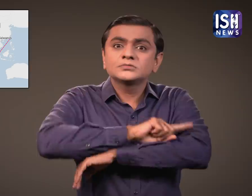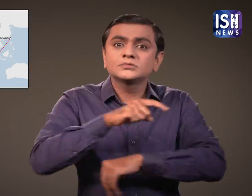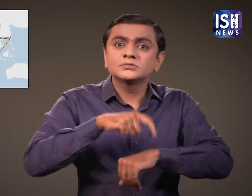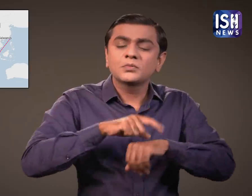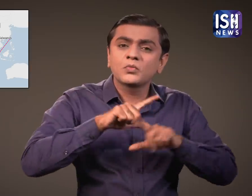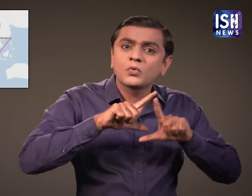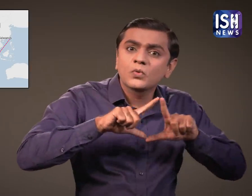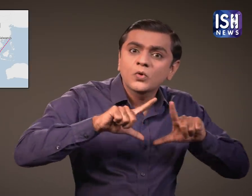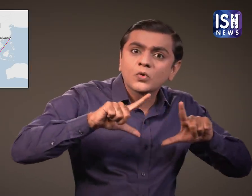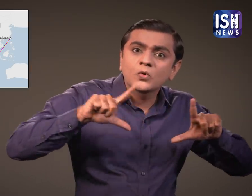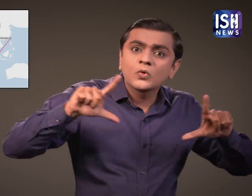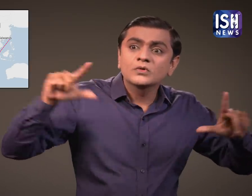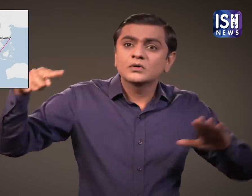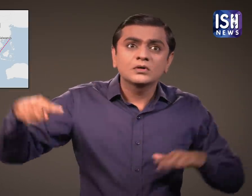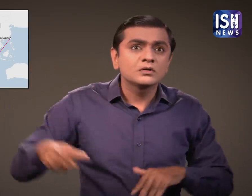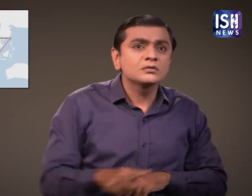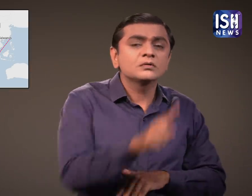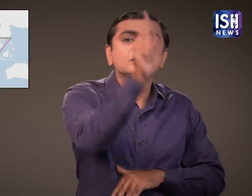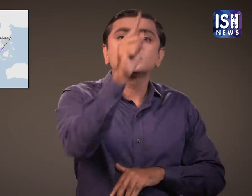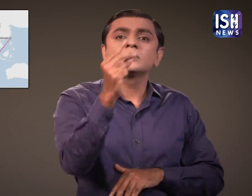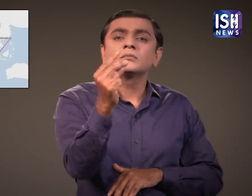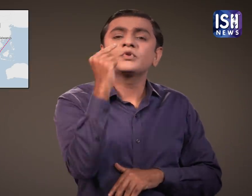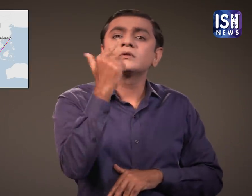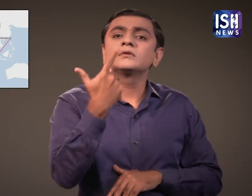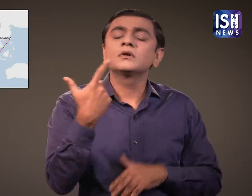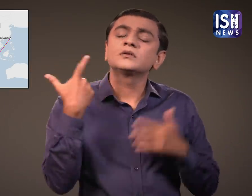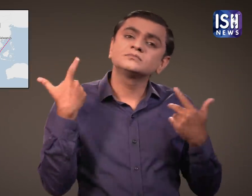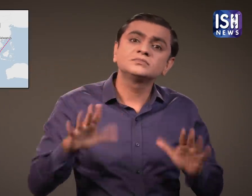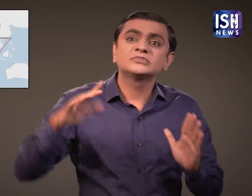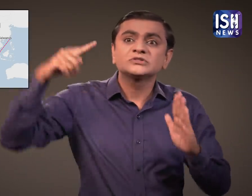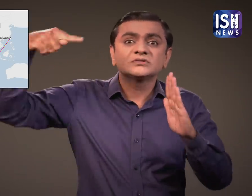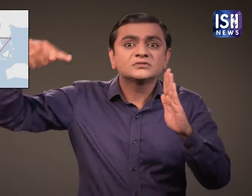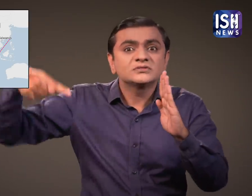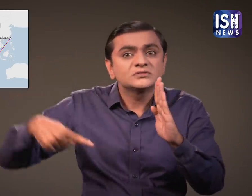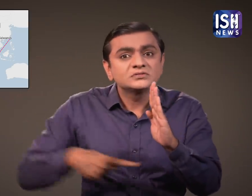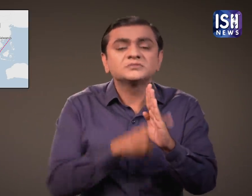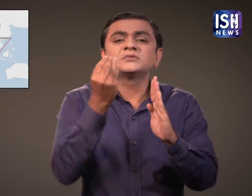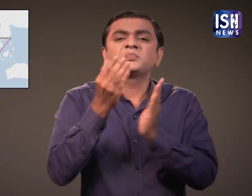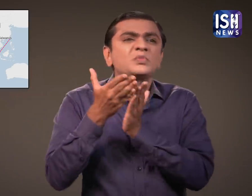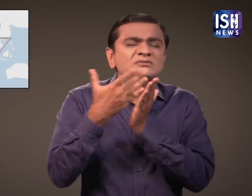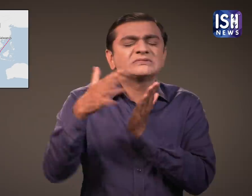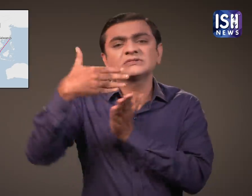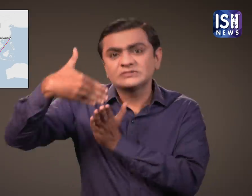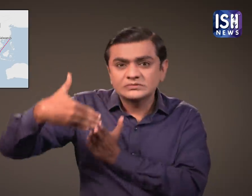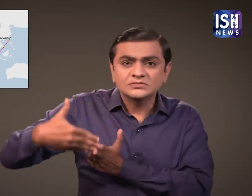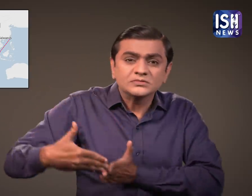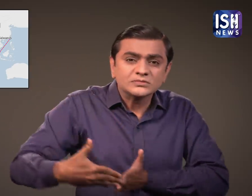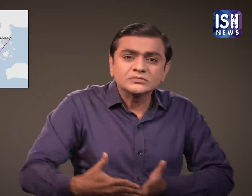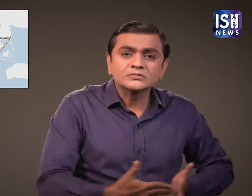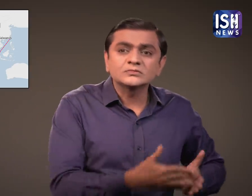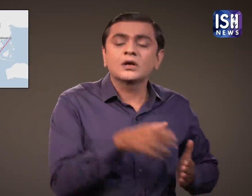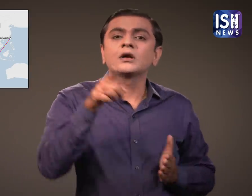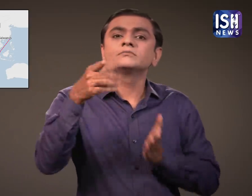जो समय बचाने वाले स्वेज नहर की तुलना में 15-20 दिन जादा लंबा है।